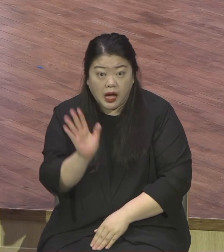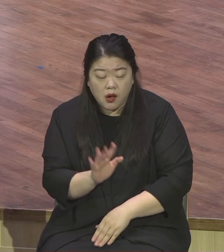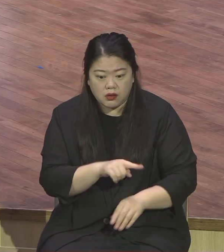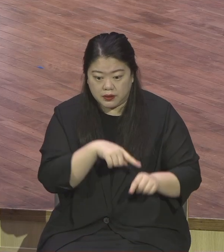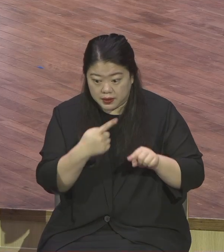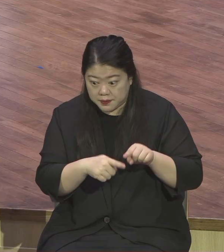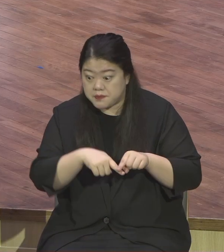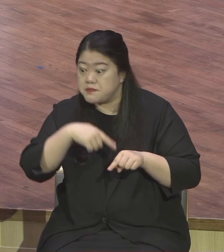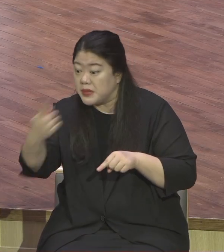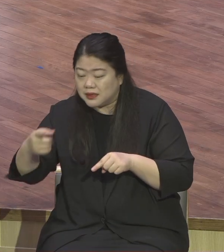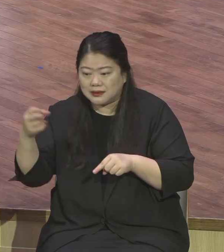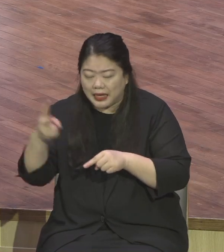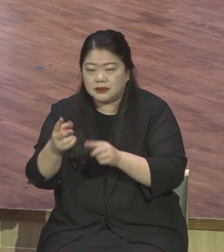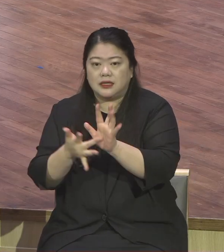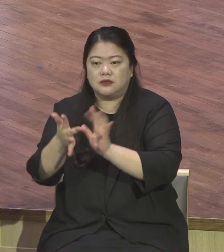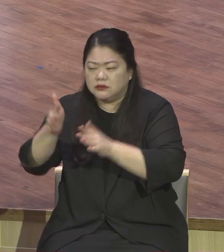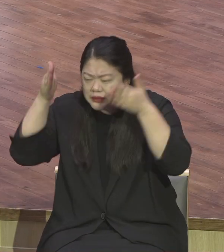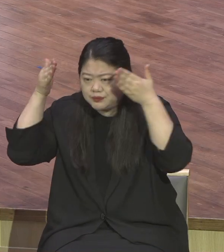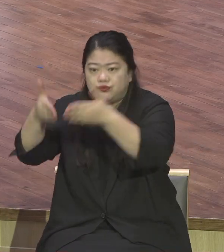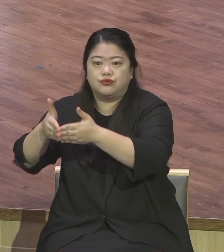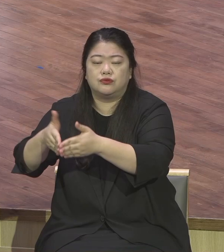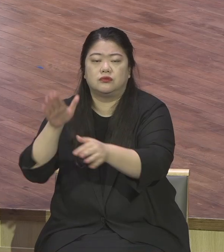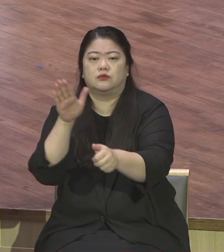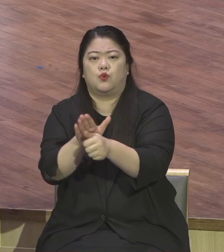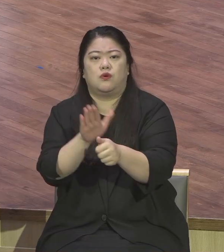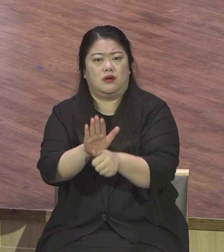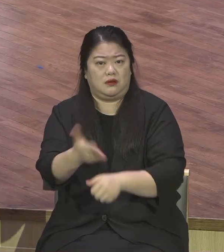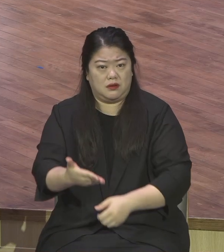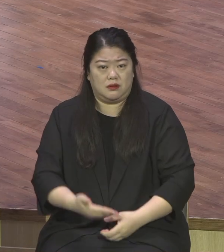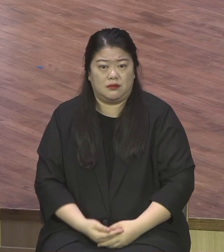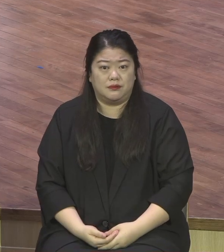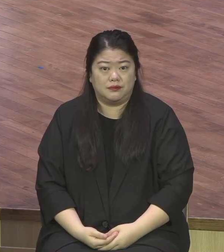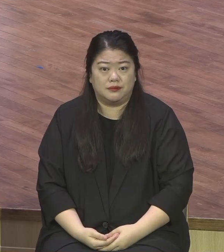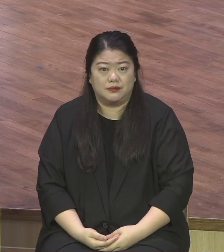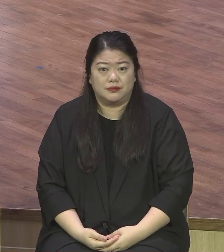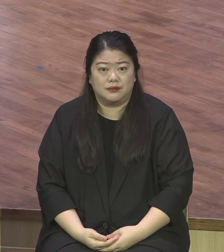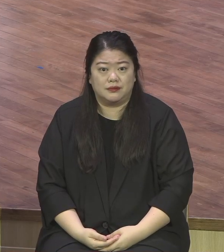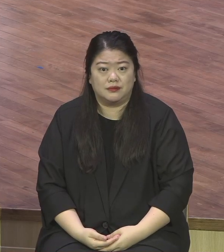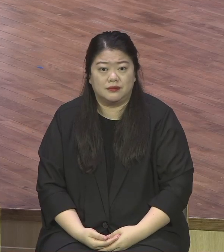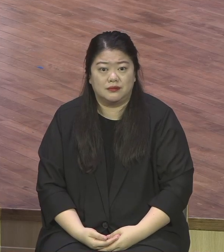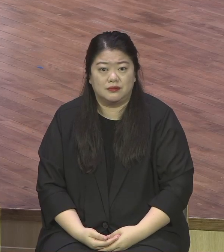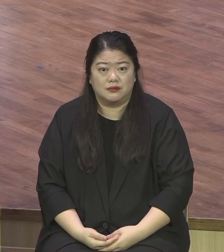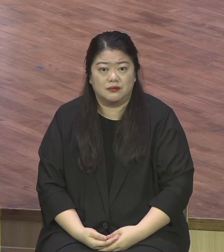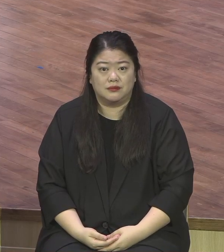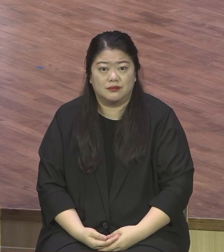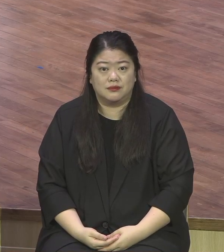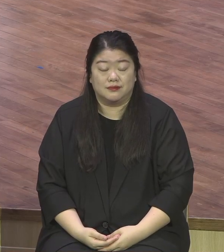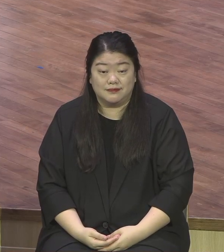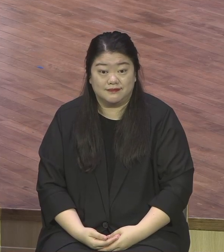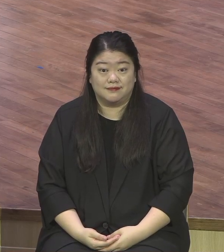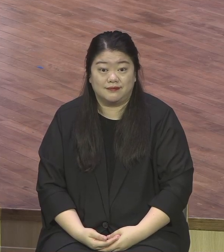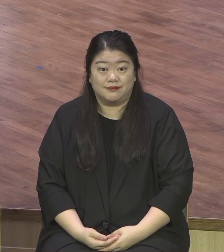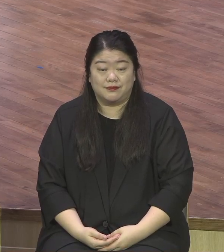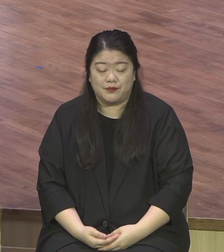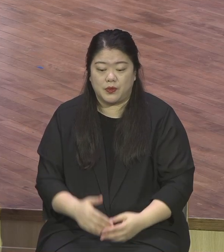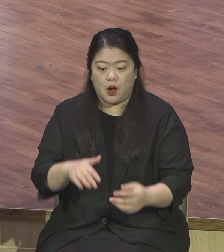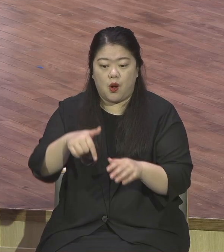포커스를 맞춰라 거기다 어디다 맞추냐 얘기예요 사도 바오리 곤도우서 사장 1절 9절